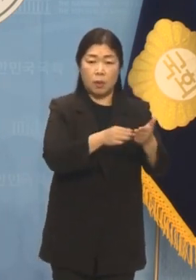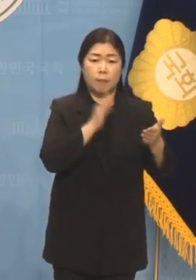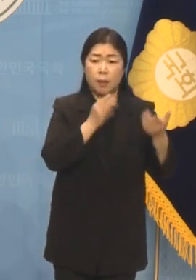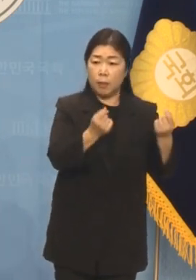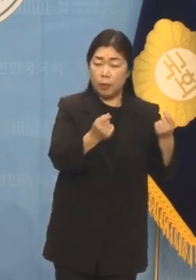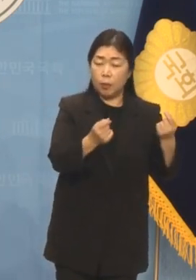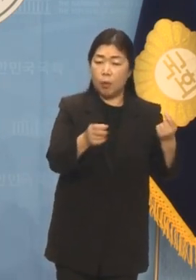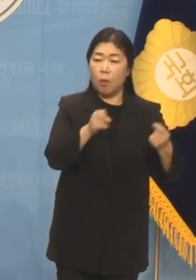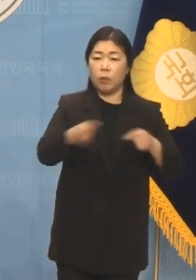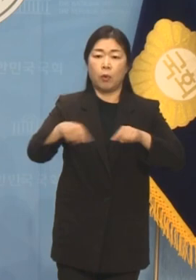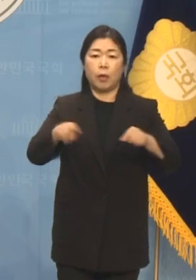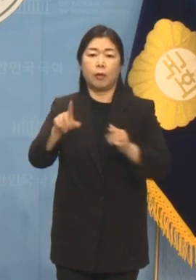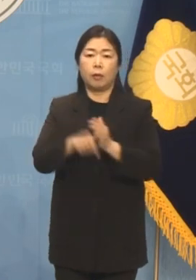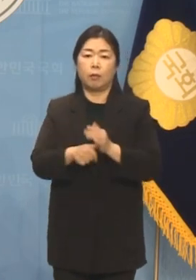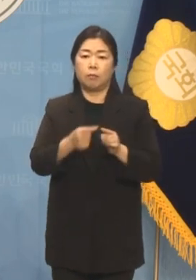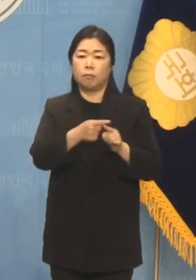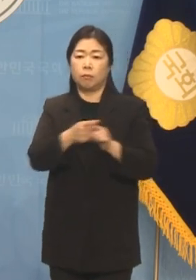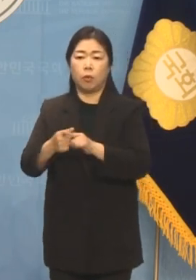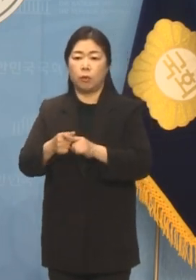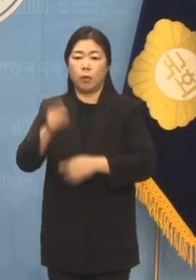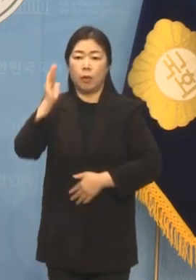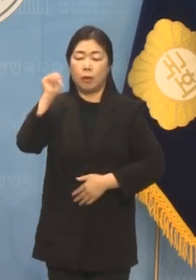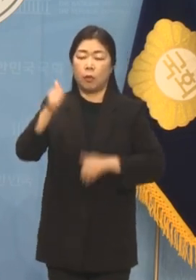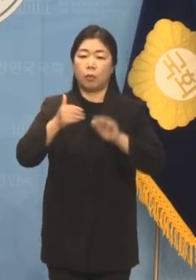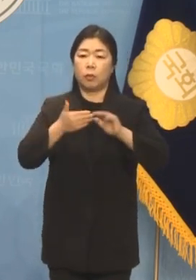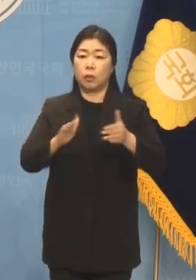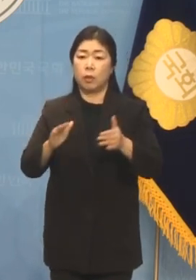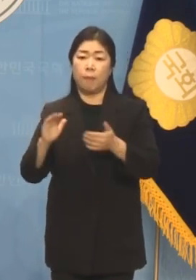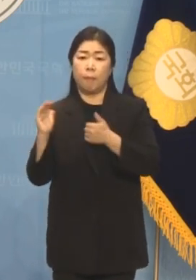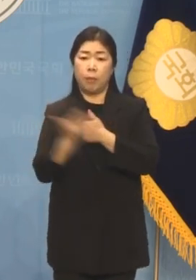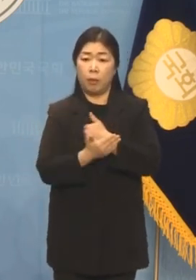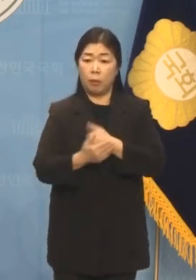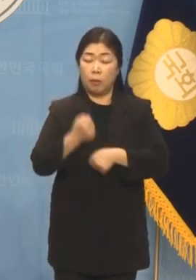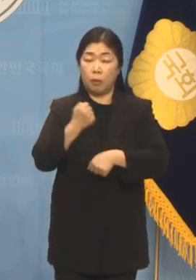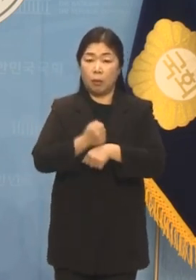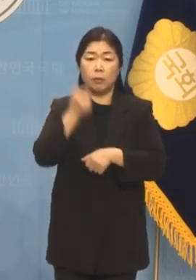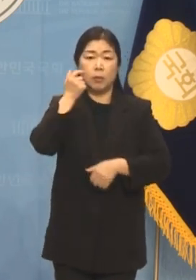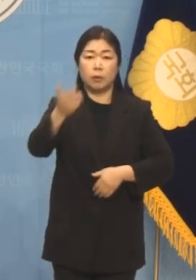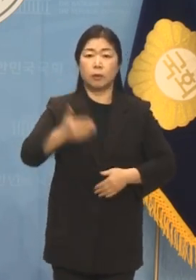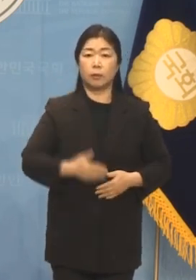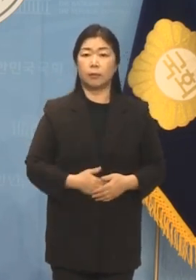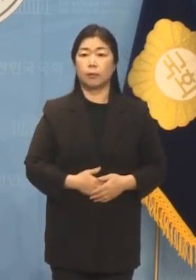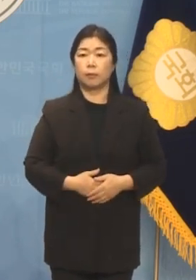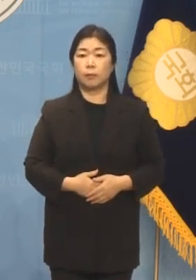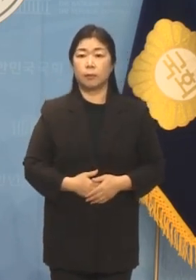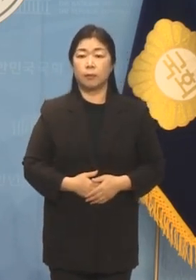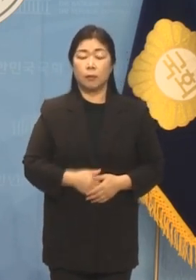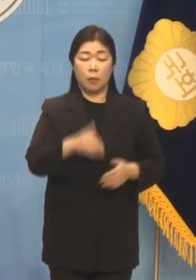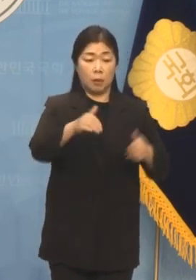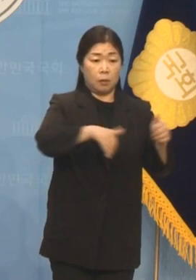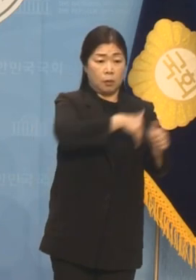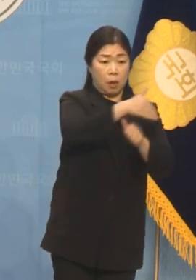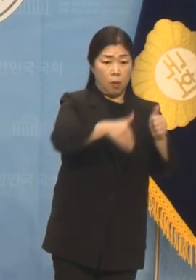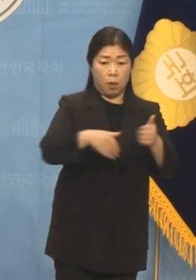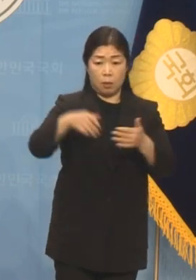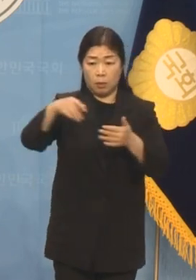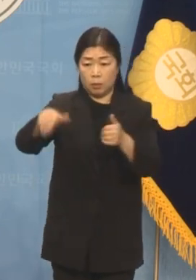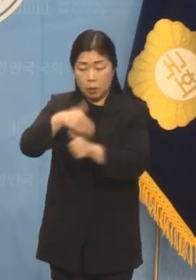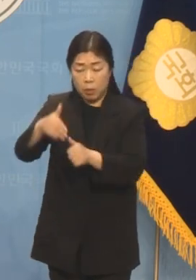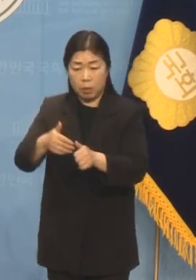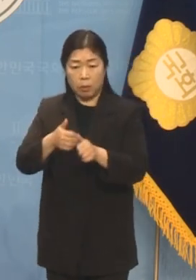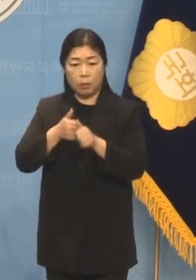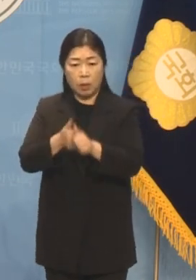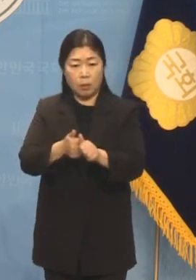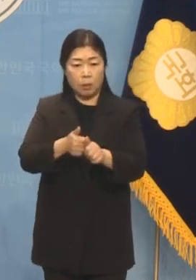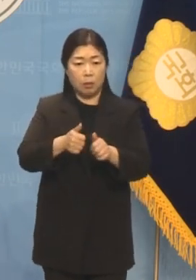여당일 땐 무조건 대통령실 편만 들겠다는 것입니까? 상황과 조건에 따라 행동이